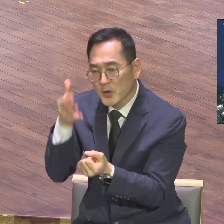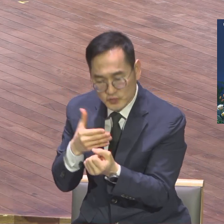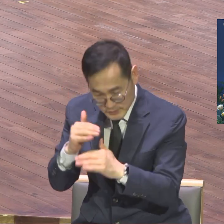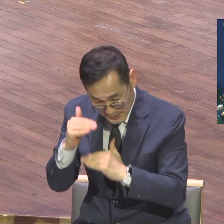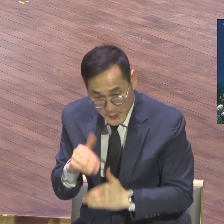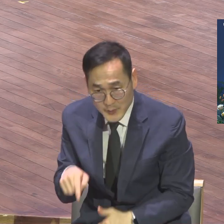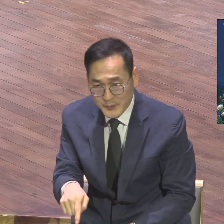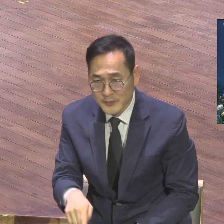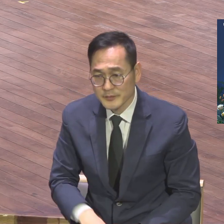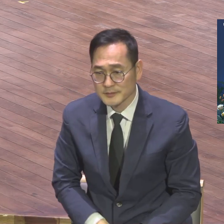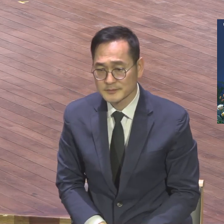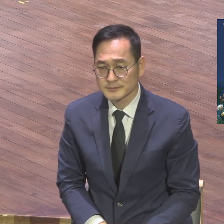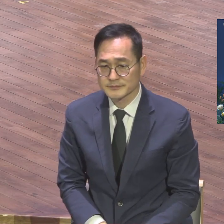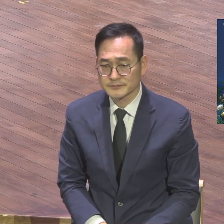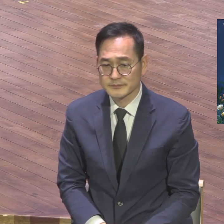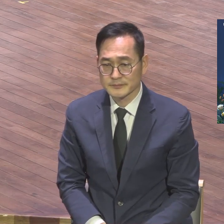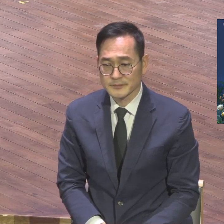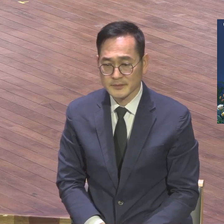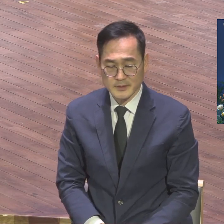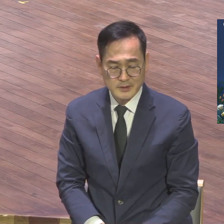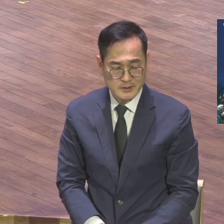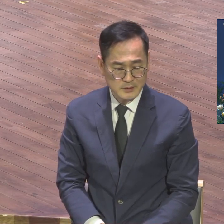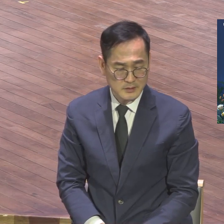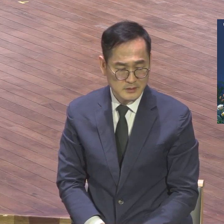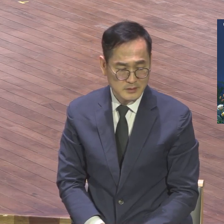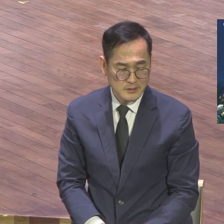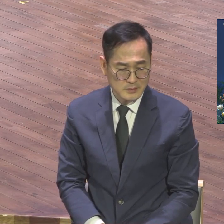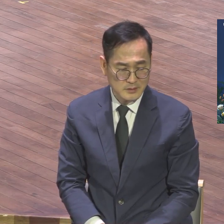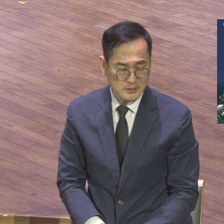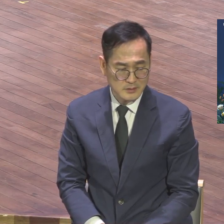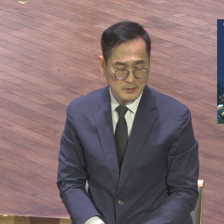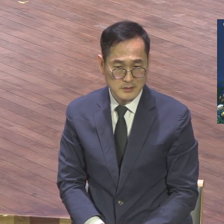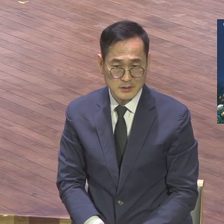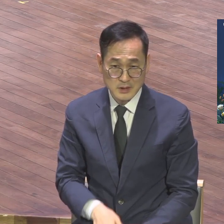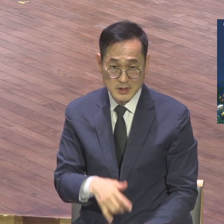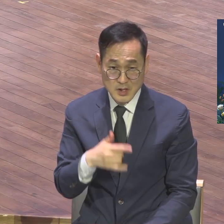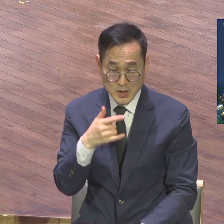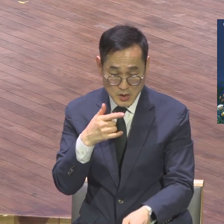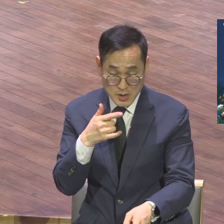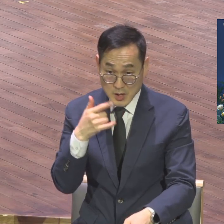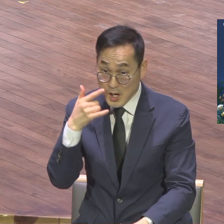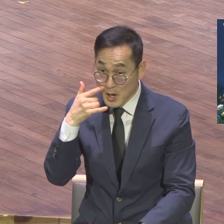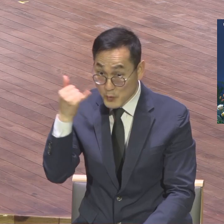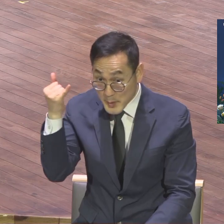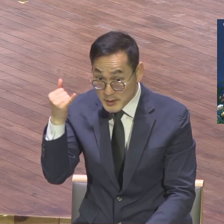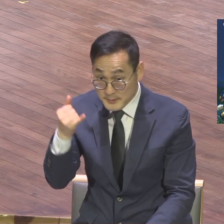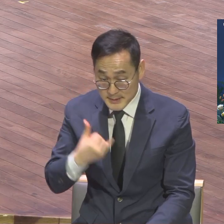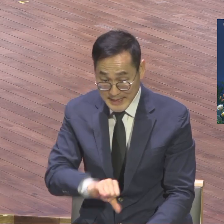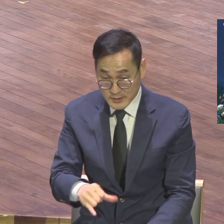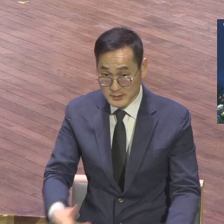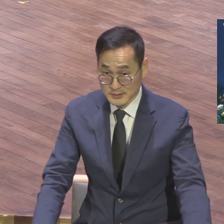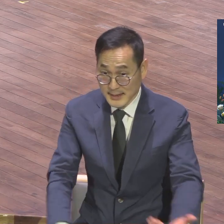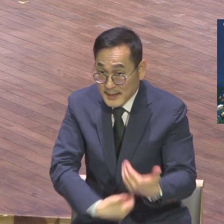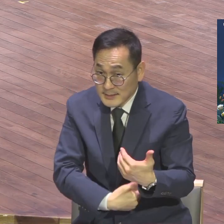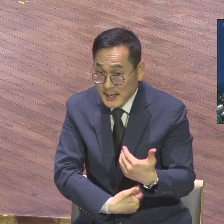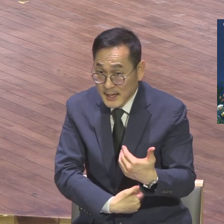자식을 안다. 부모가 자식을 안았다. 부모가 자식을 알고